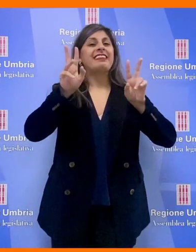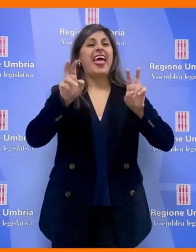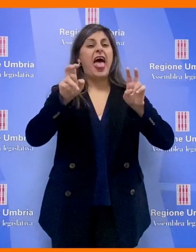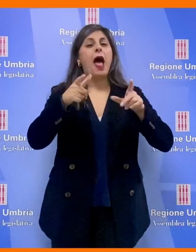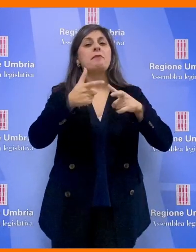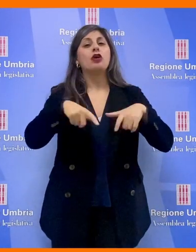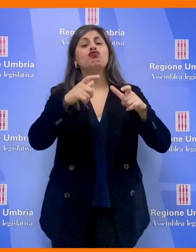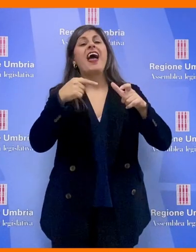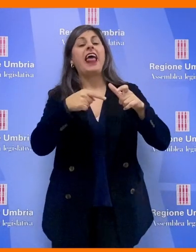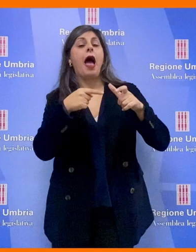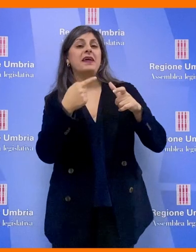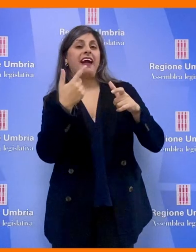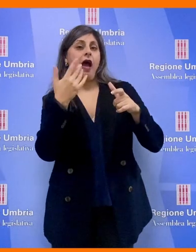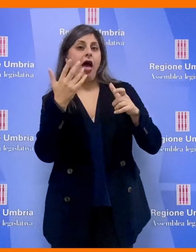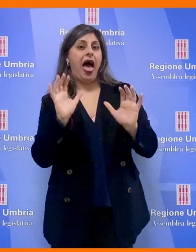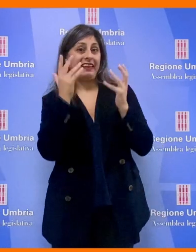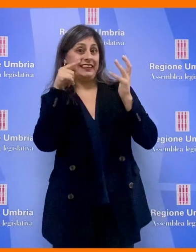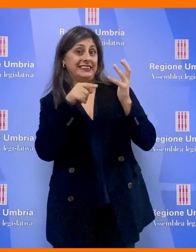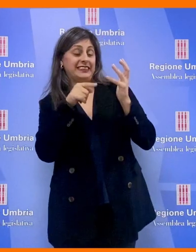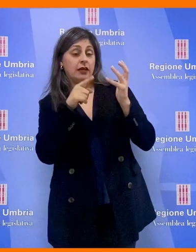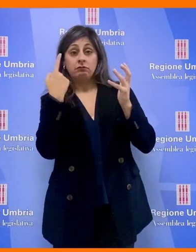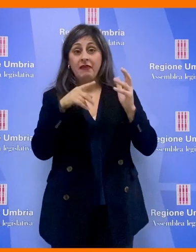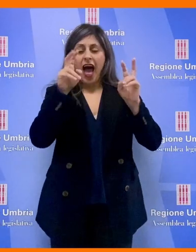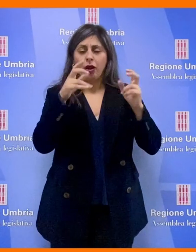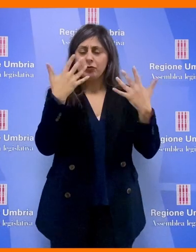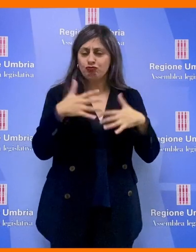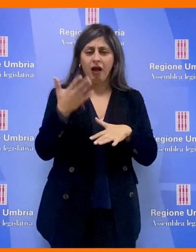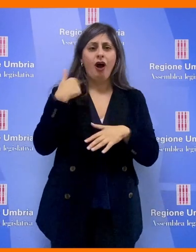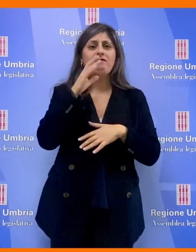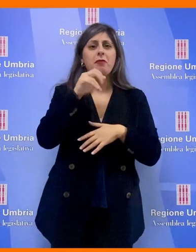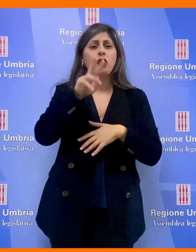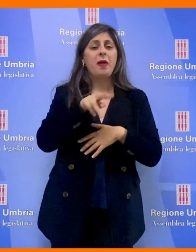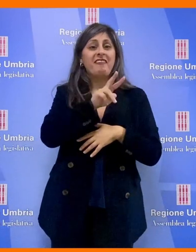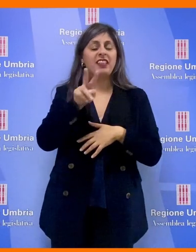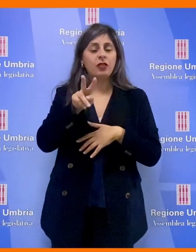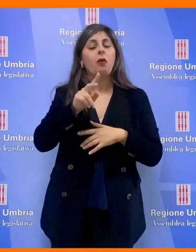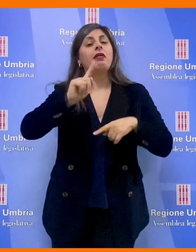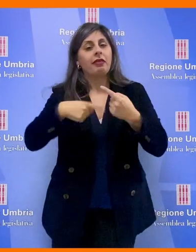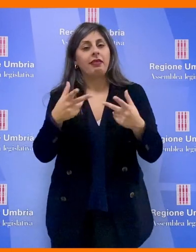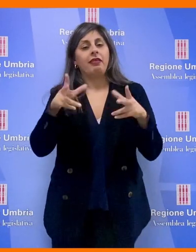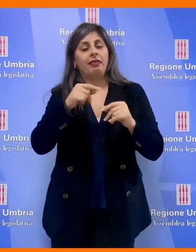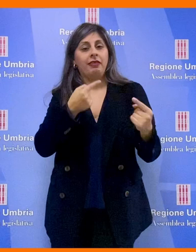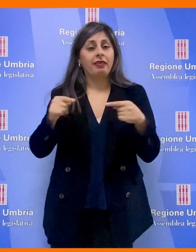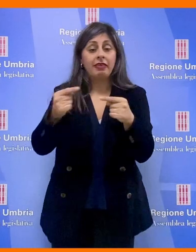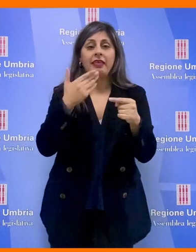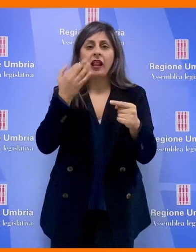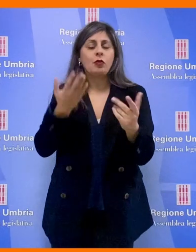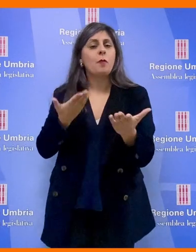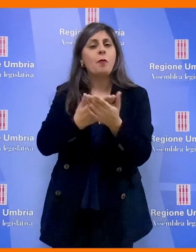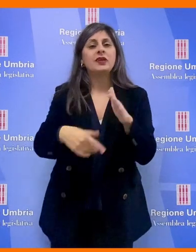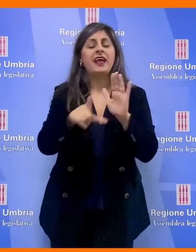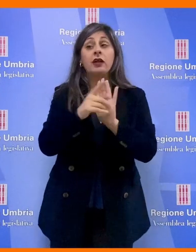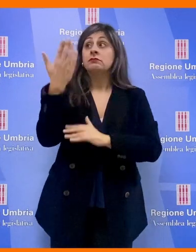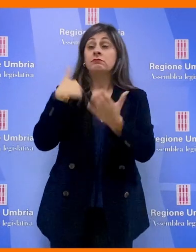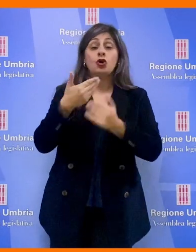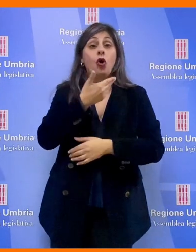il tema della ceramica artistica, argomento approdato a Palazzo Cesaroni già nel febbraio 2022 attraverso una proposta di legge